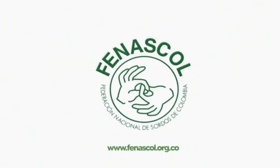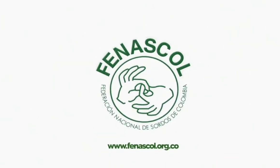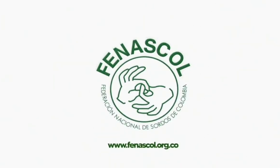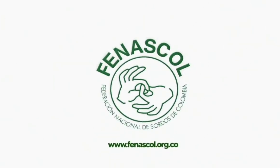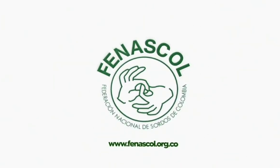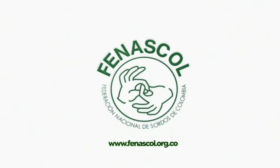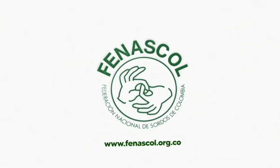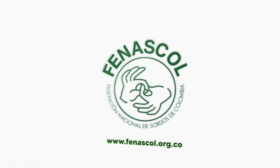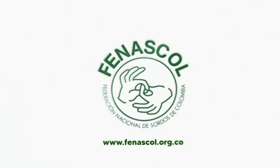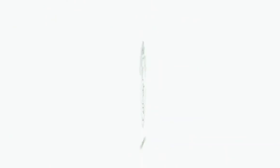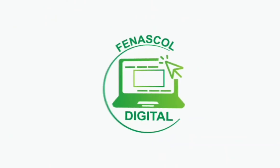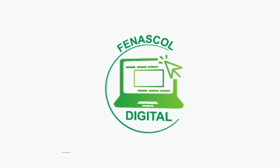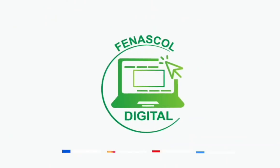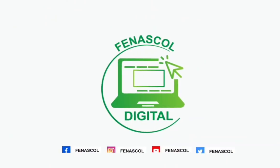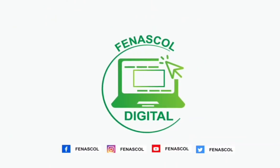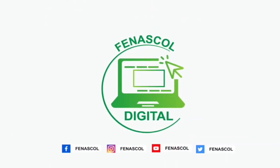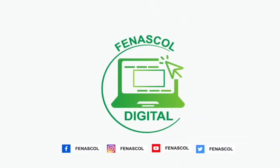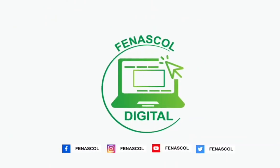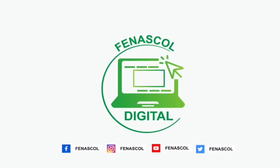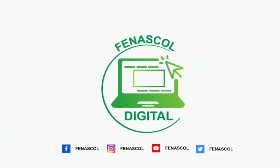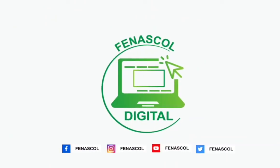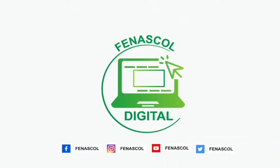Adelante. Adelante. Adelante. Gracias.